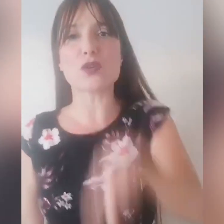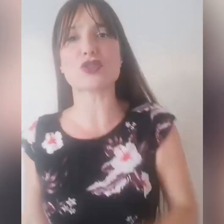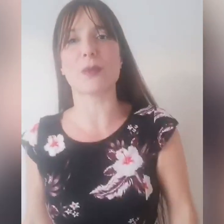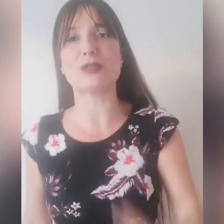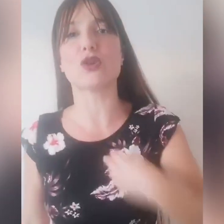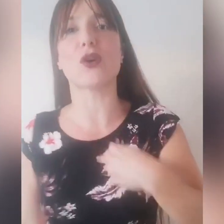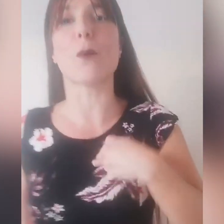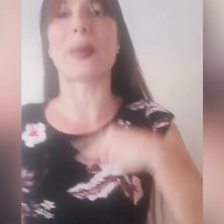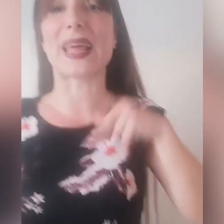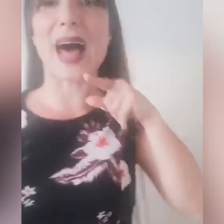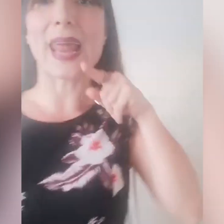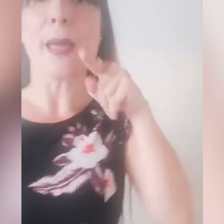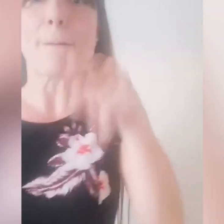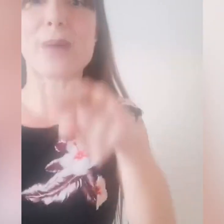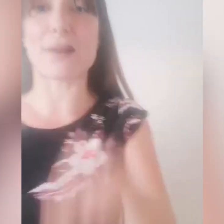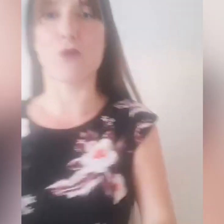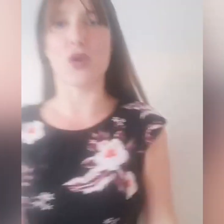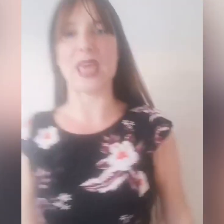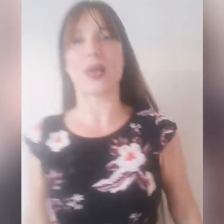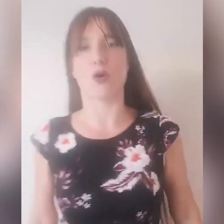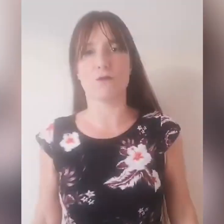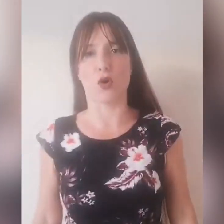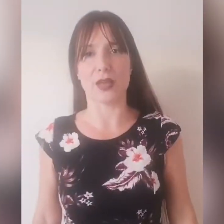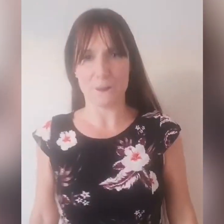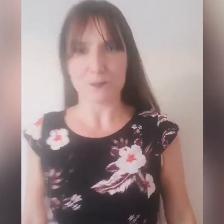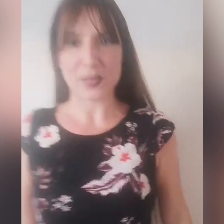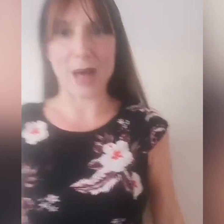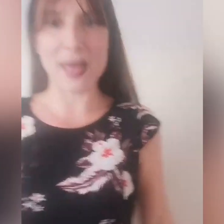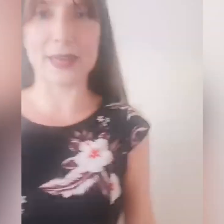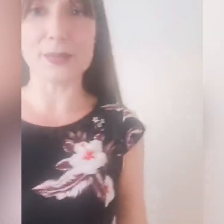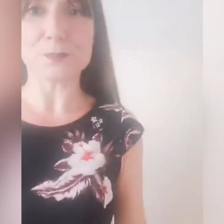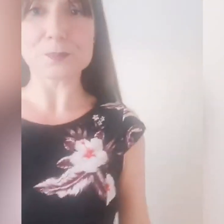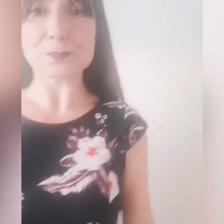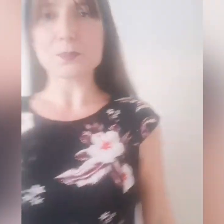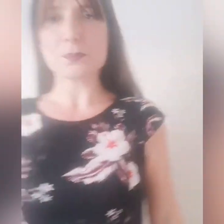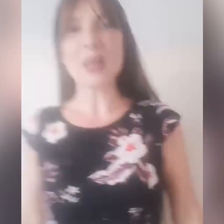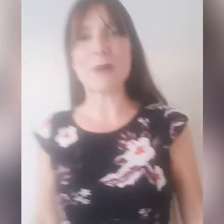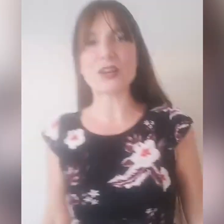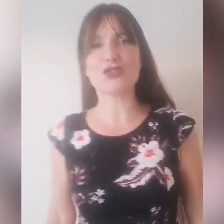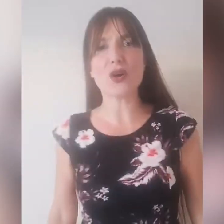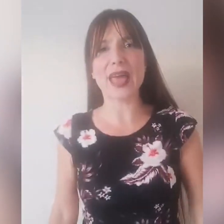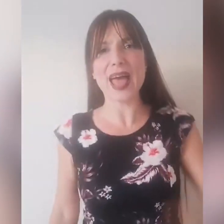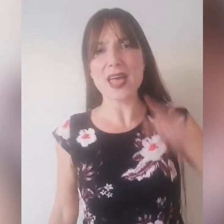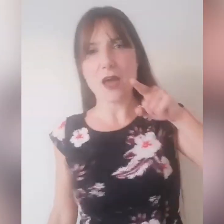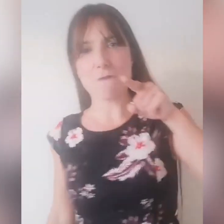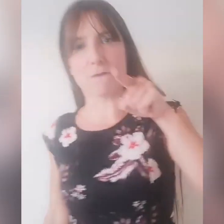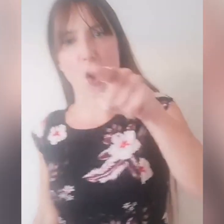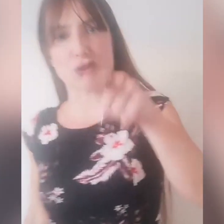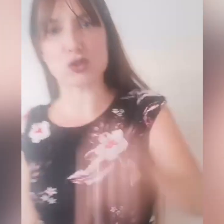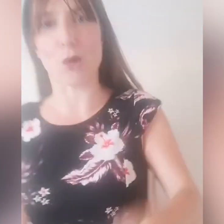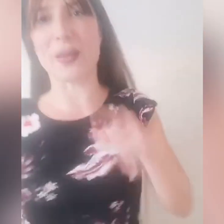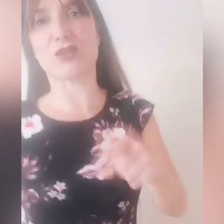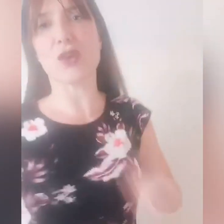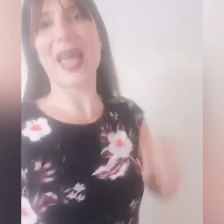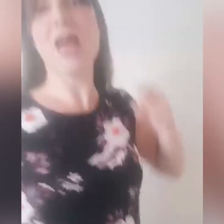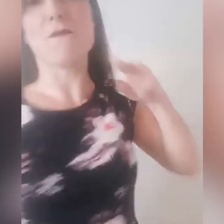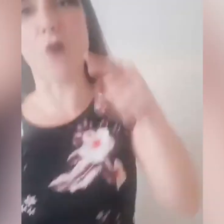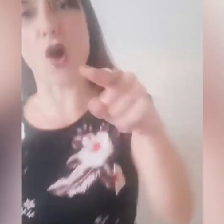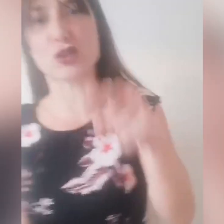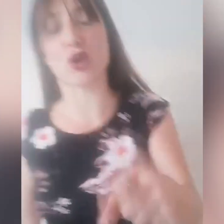questo momento io voglio pregare per voi e con voi, amen, per ciò che è vostro, per ciò che è vostro,